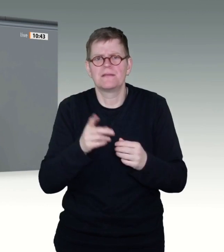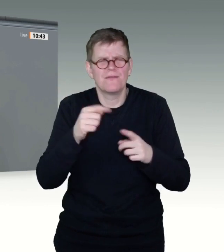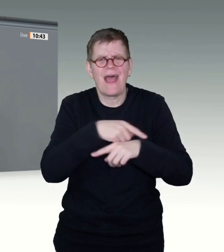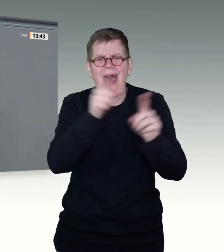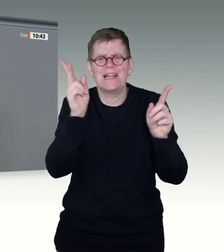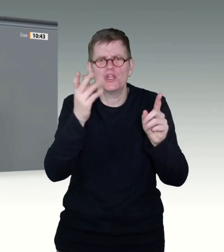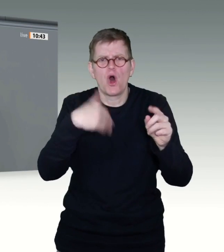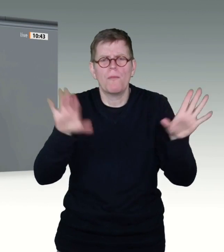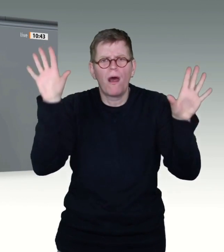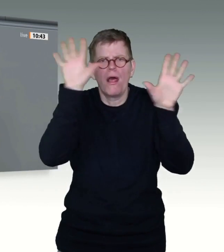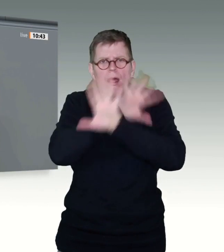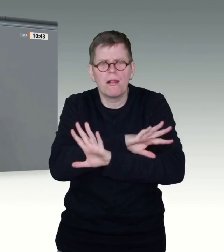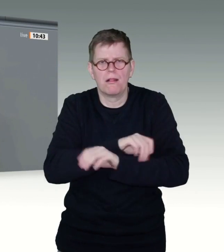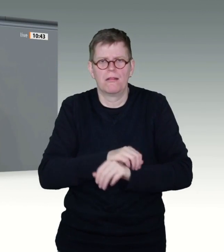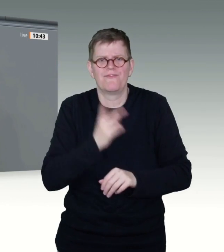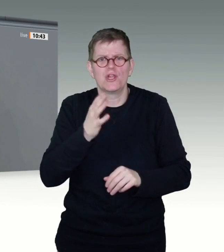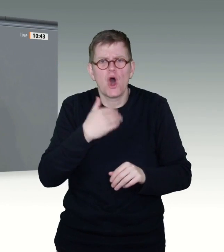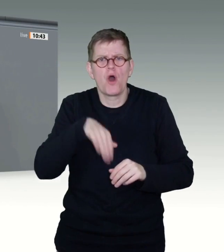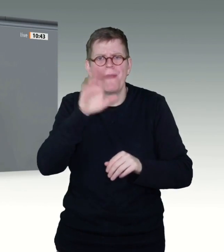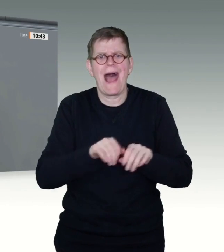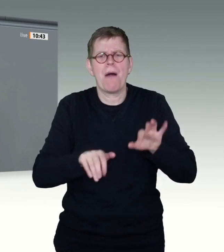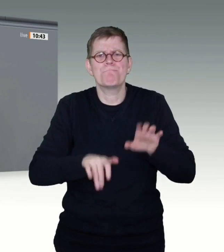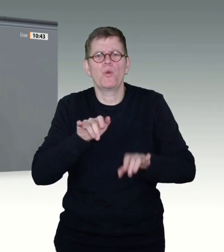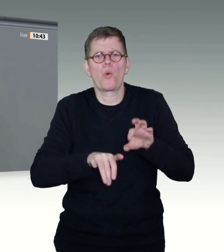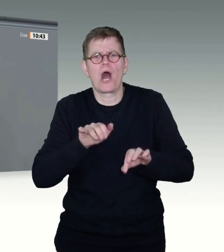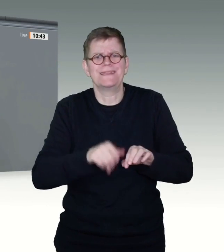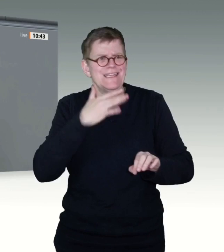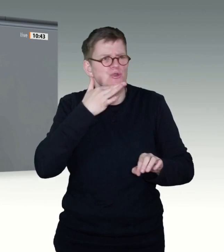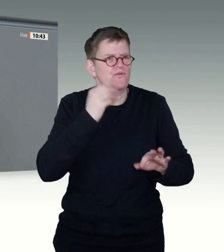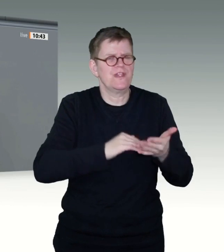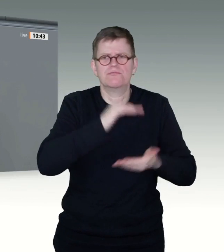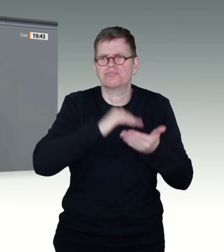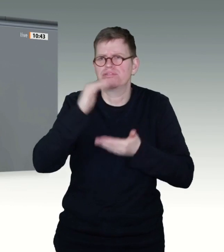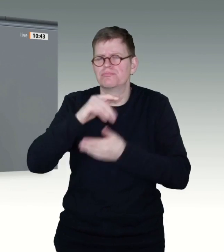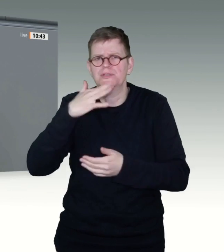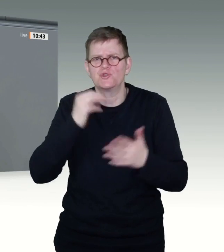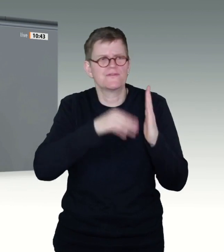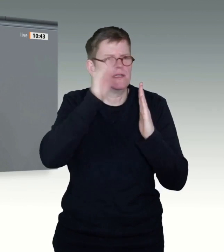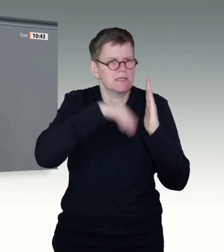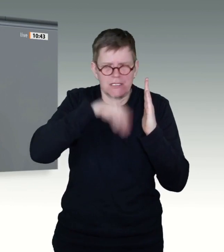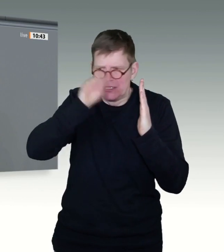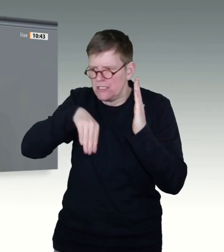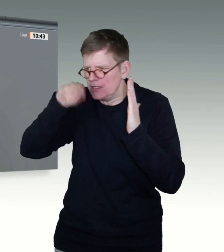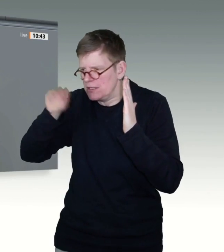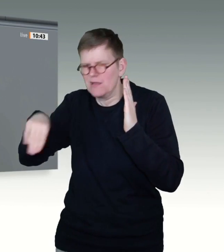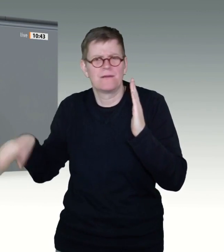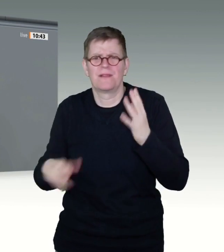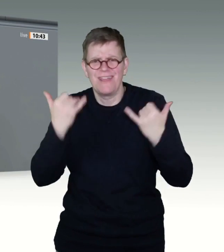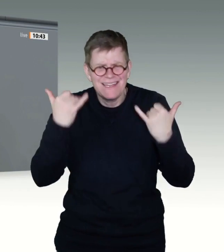Bürokratie und noch mal eins drauf, um das, was gerade anfängt zu funktionieren, jetzt noch mal zu zerstören.